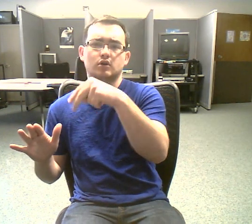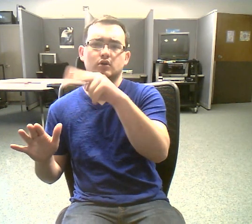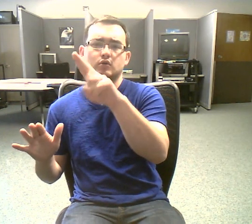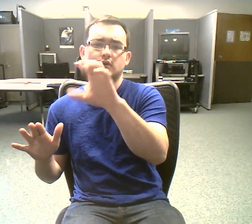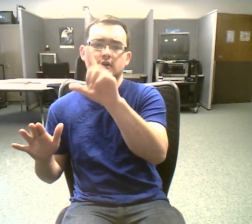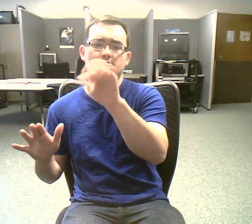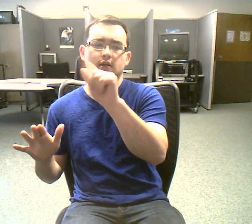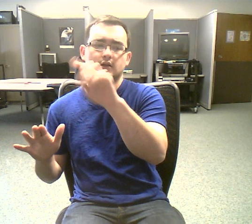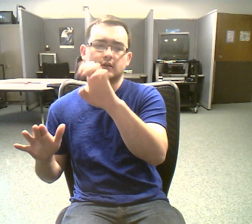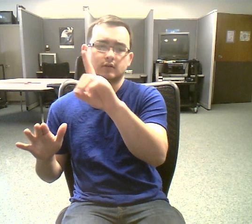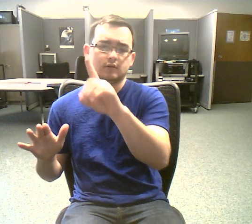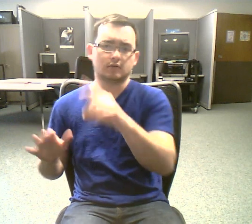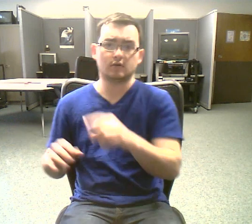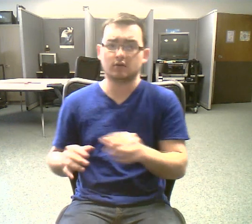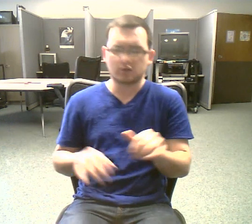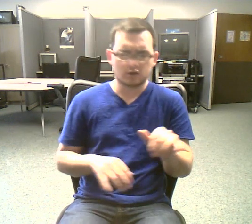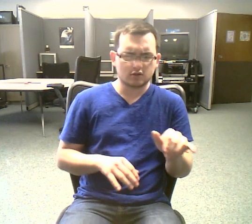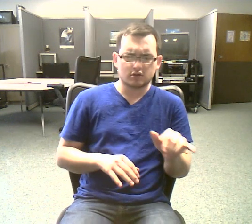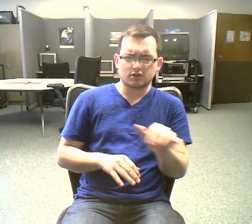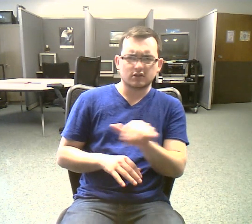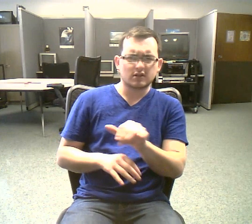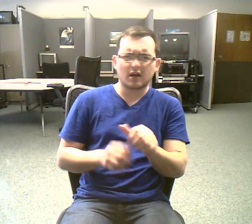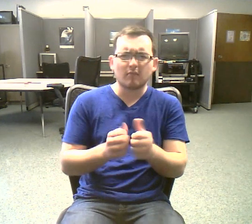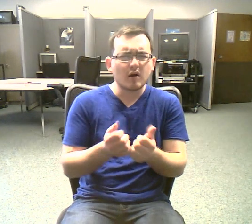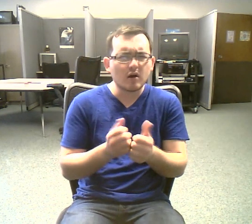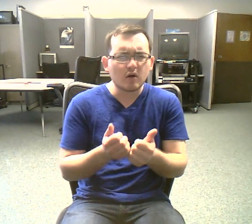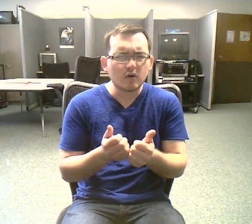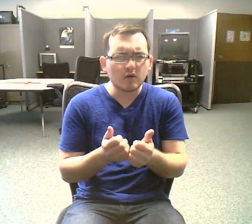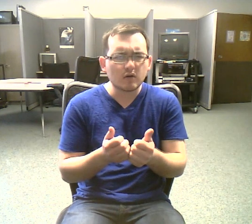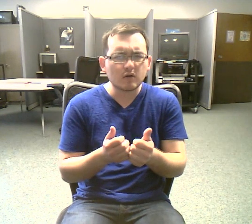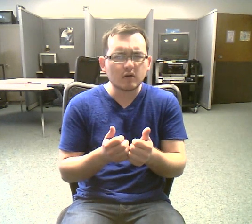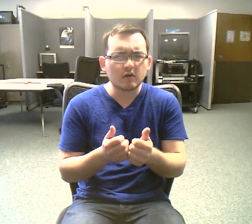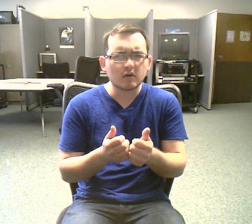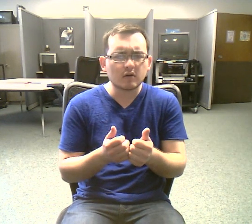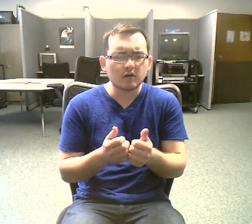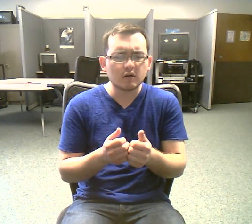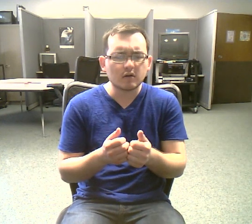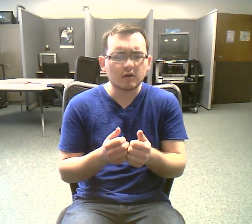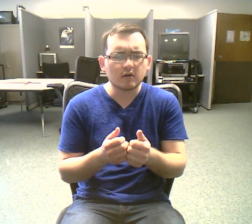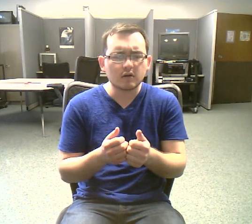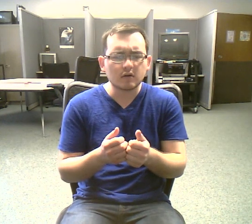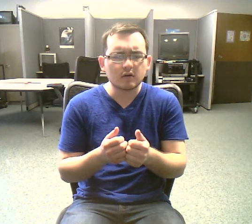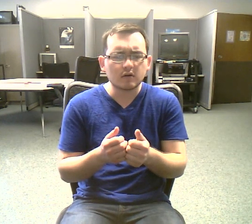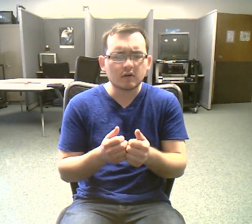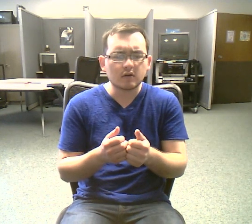compartments surrounded by some type of membrane.